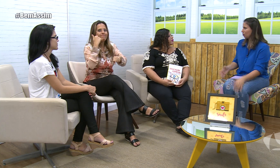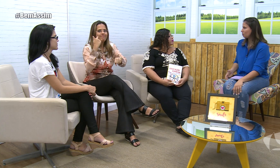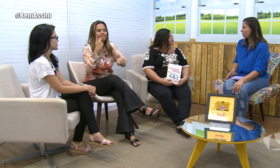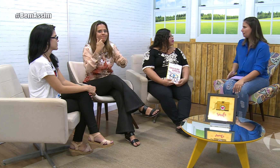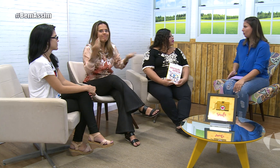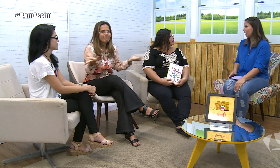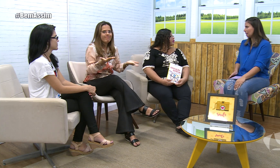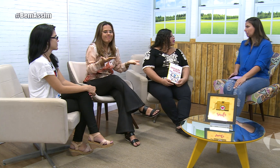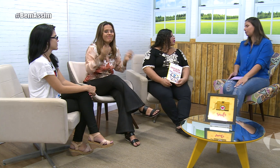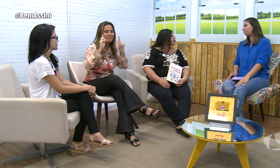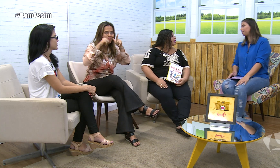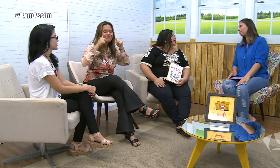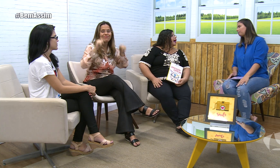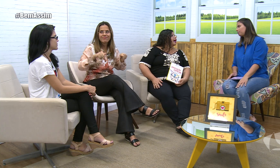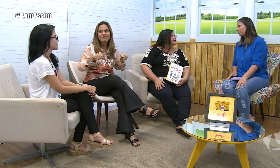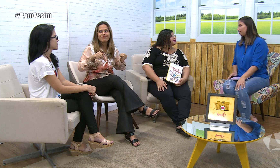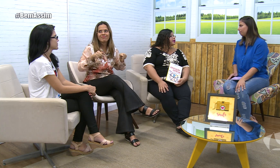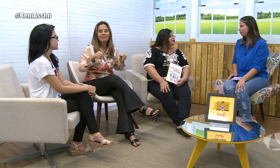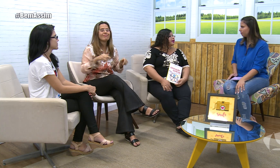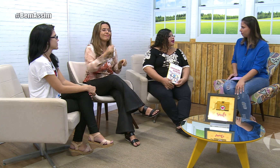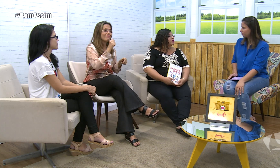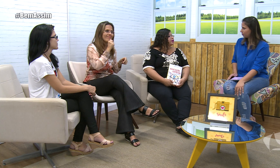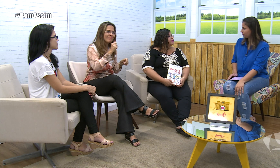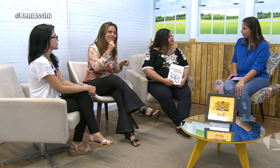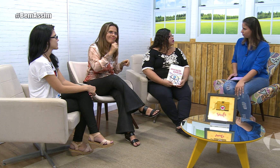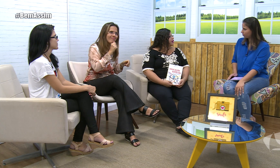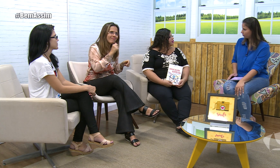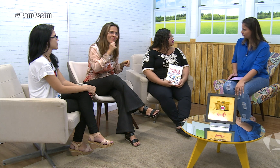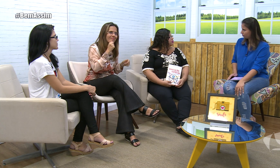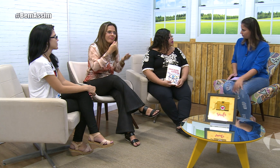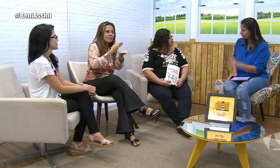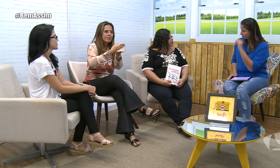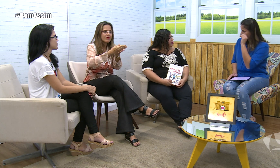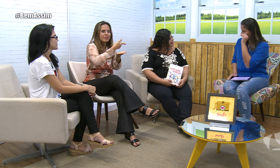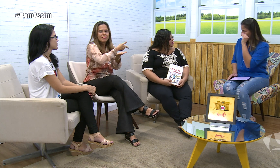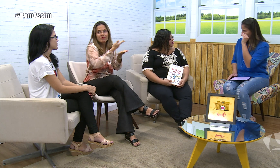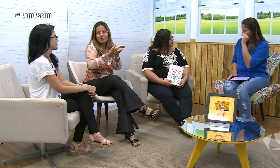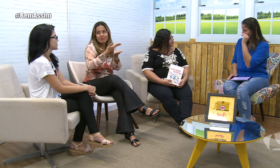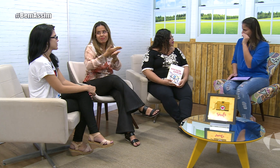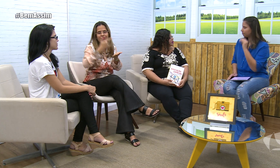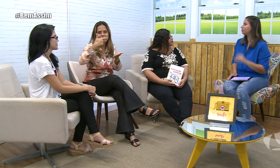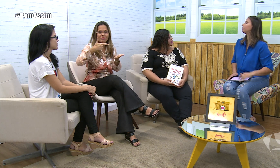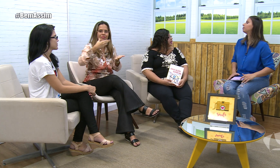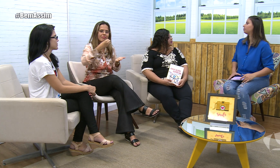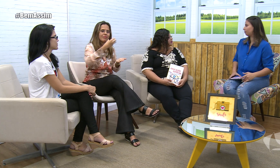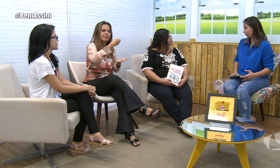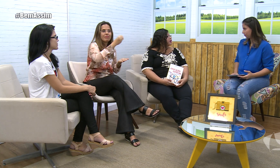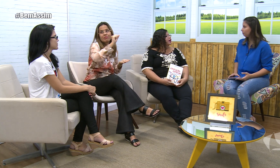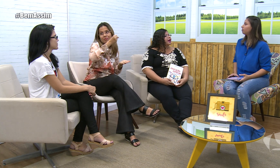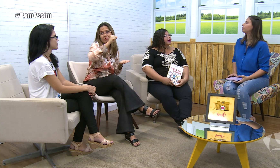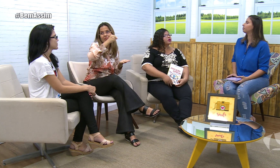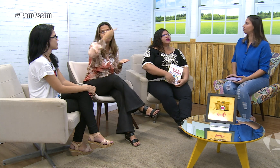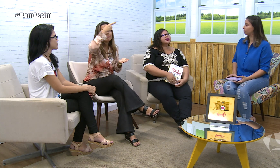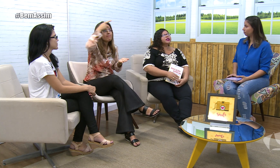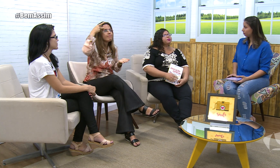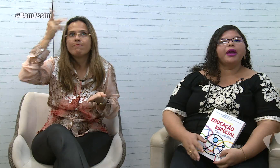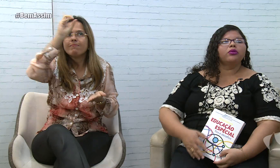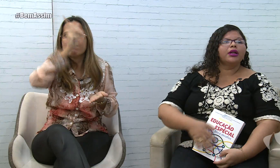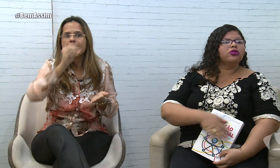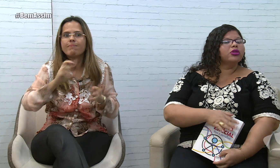nosso Brasil ainda? Ainda, né? Eu comecei a estudar em 2008 a questão da pessoa com deficiência e no que diz respeito a todas